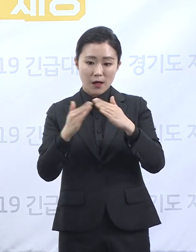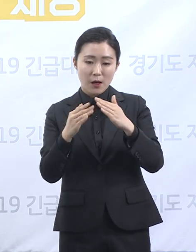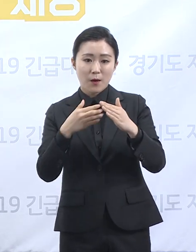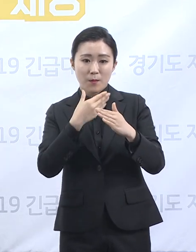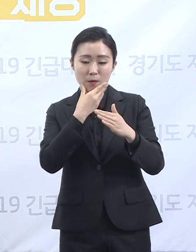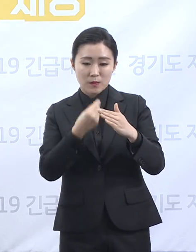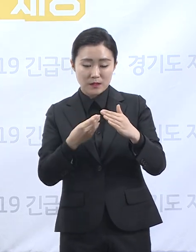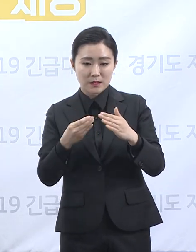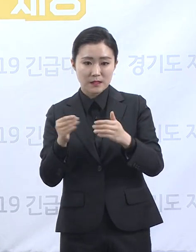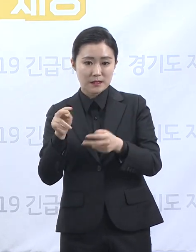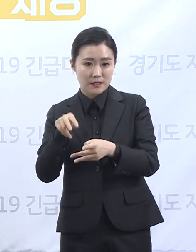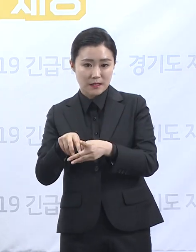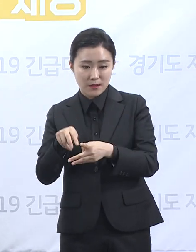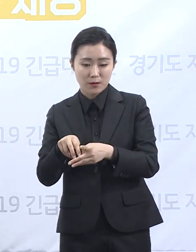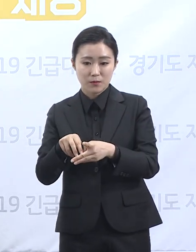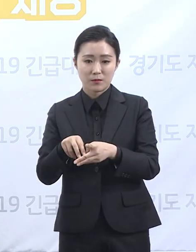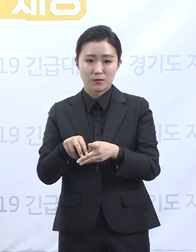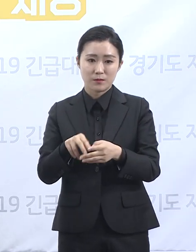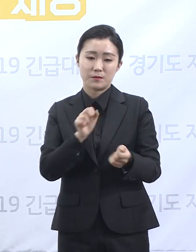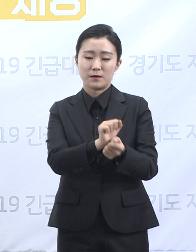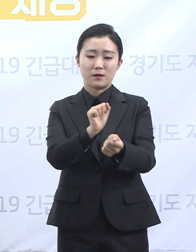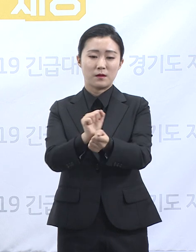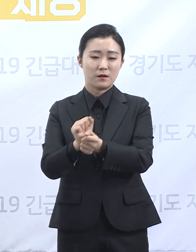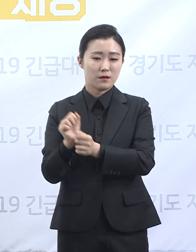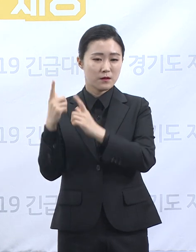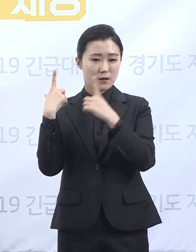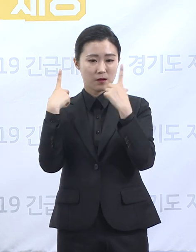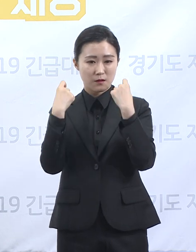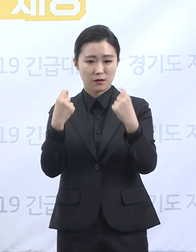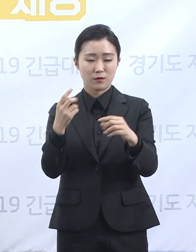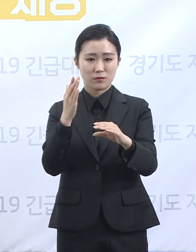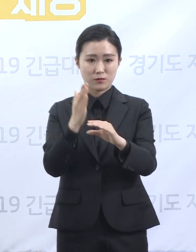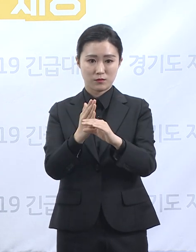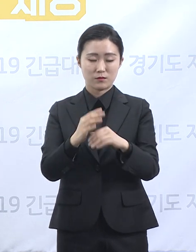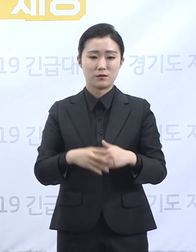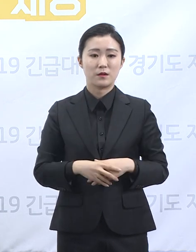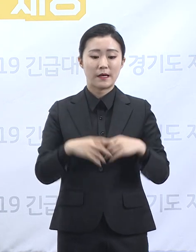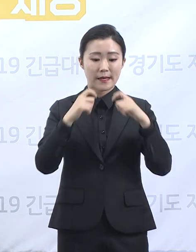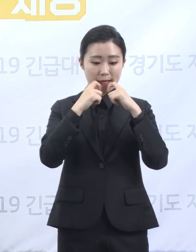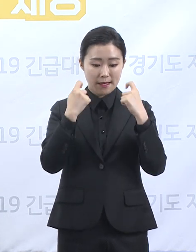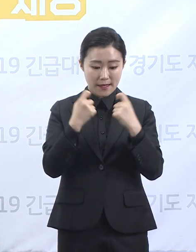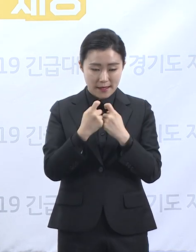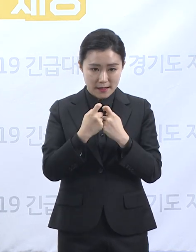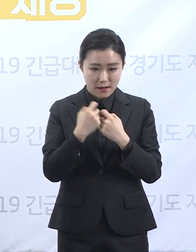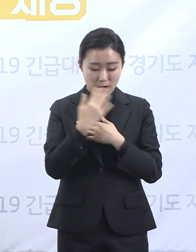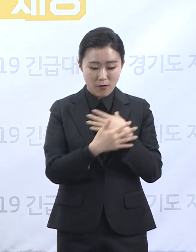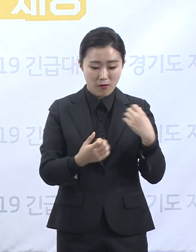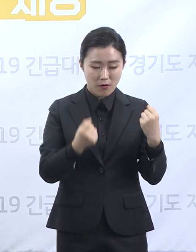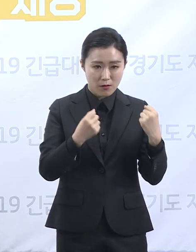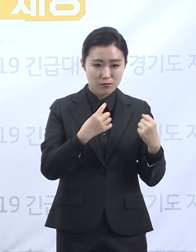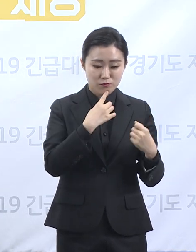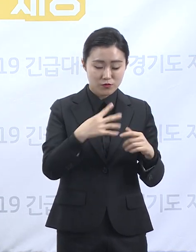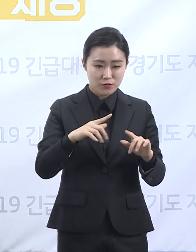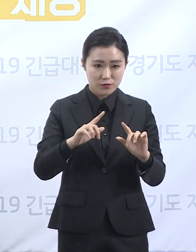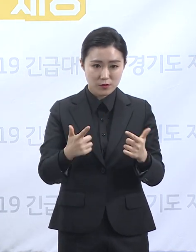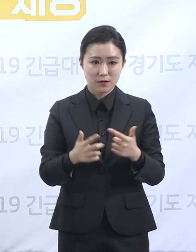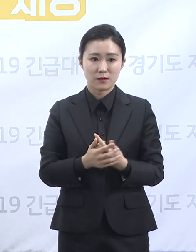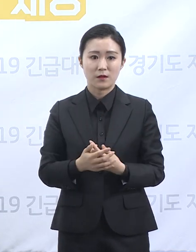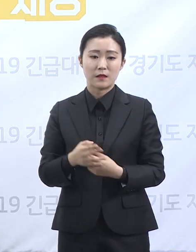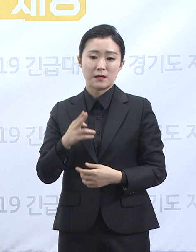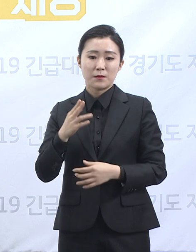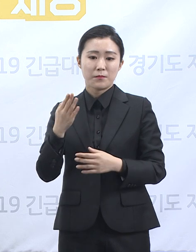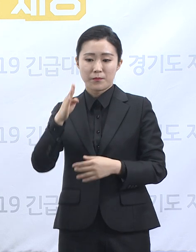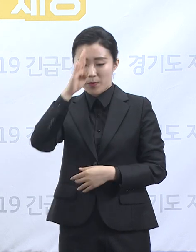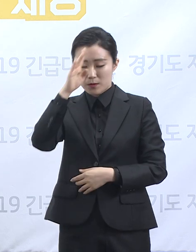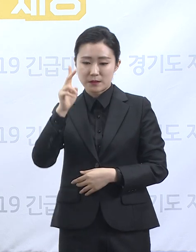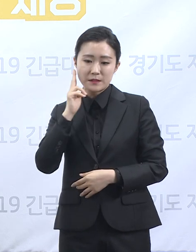확진 사례가 나오고 있습니다. 개인의 건강 측면뿐 아니라 중환자 병상 등 위료 전 확보의 부담도 커집니다.